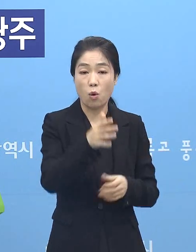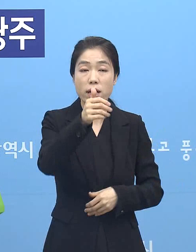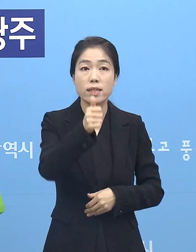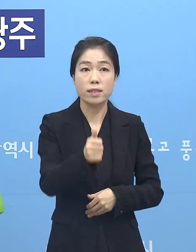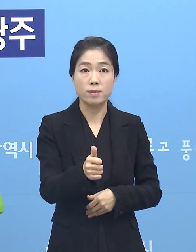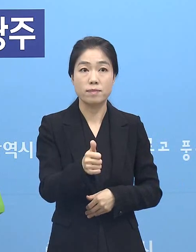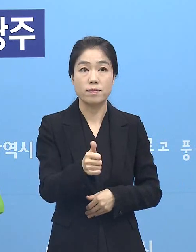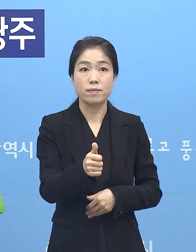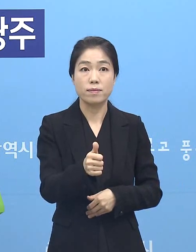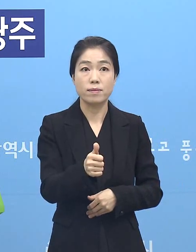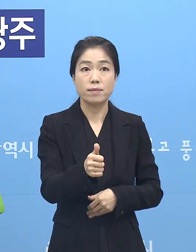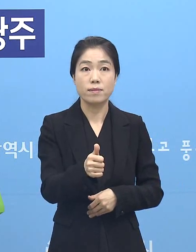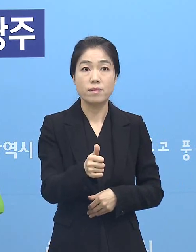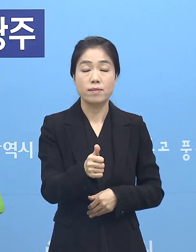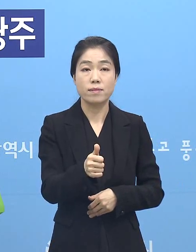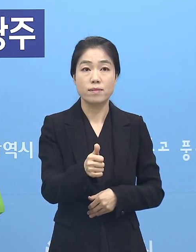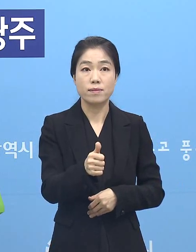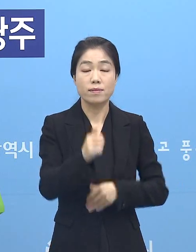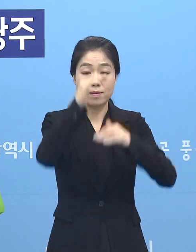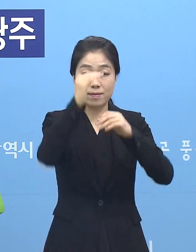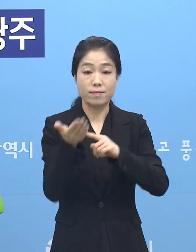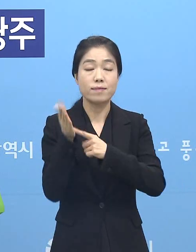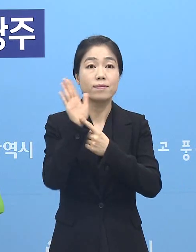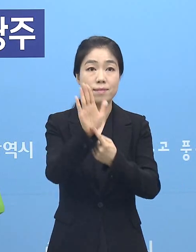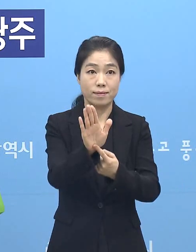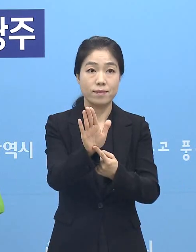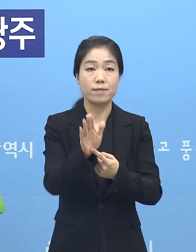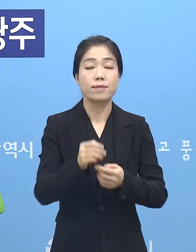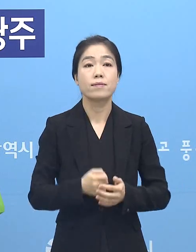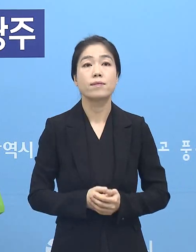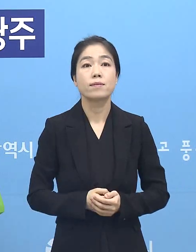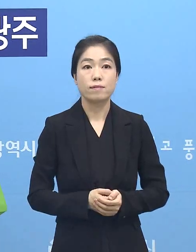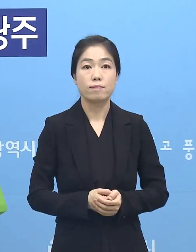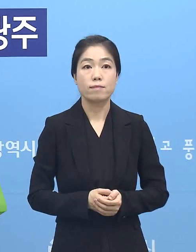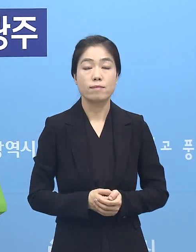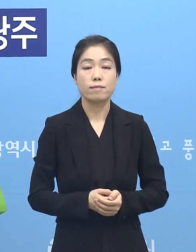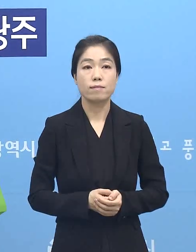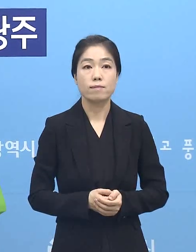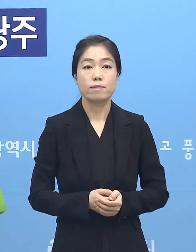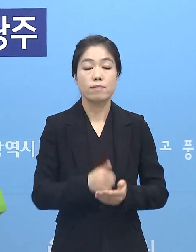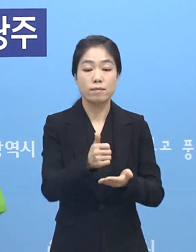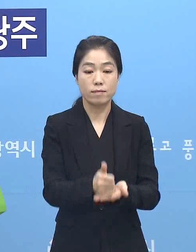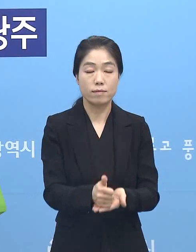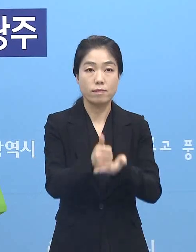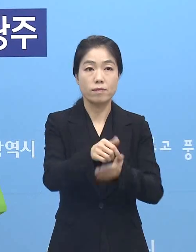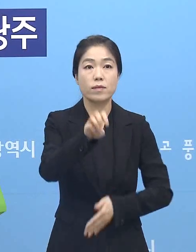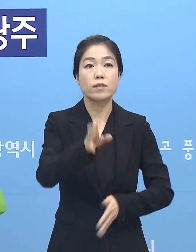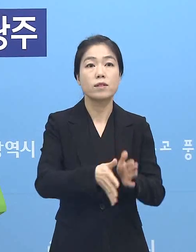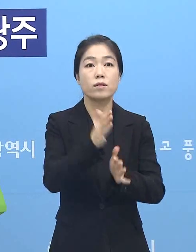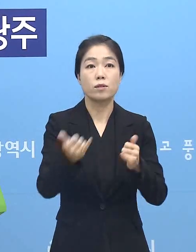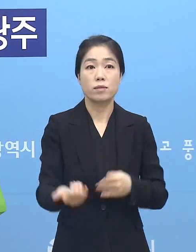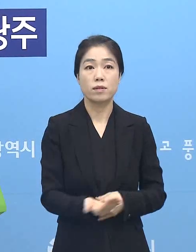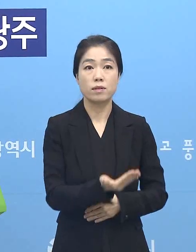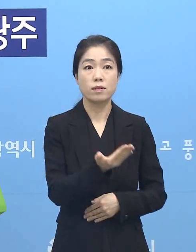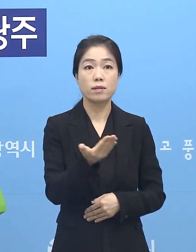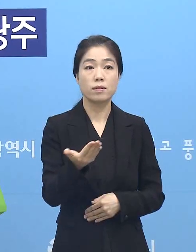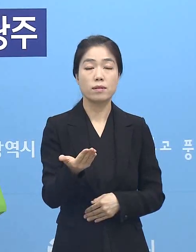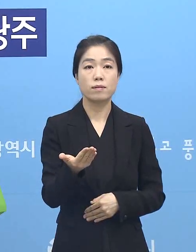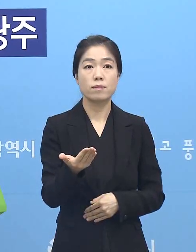회장님께서 담함 발표를 해 주시겠습니다. 존경하는 광주시민 여러분